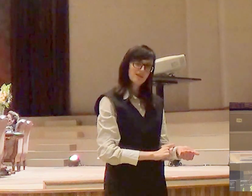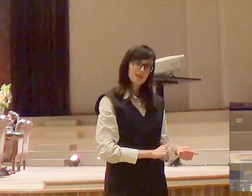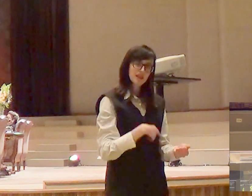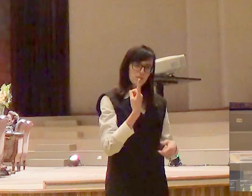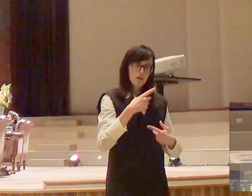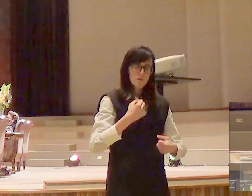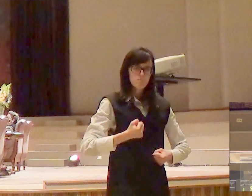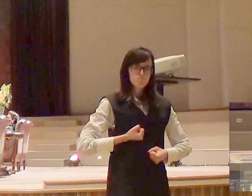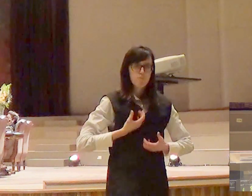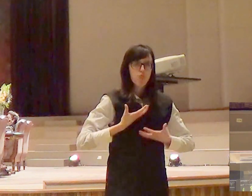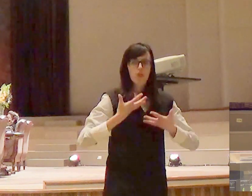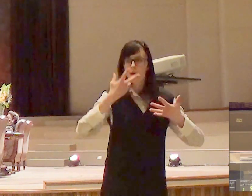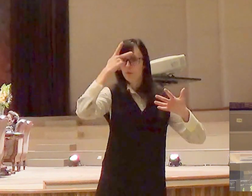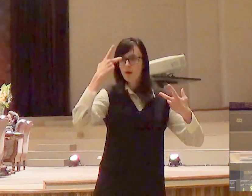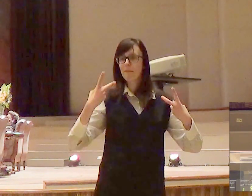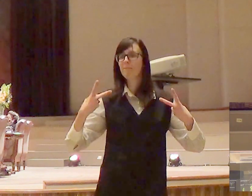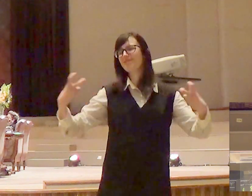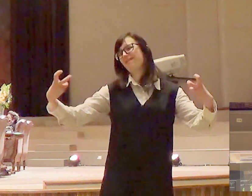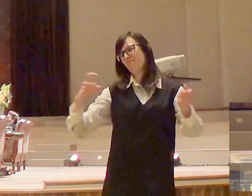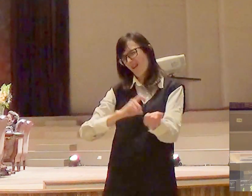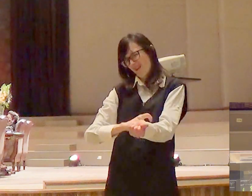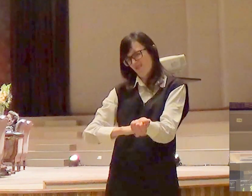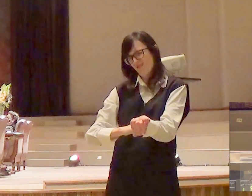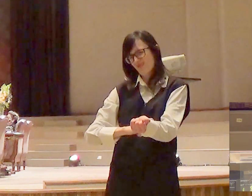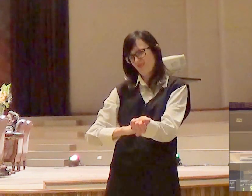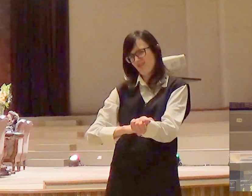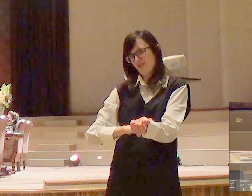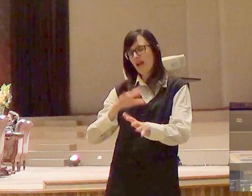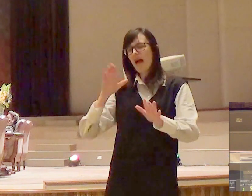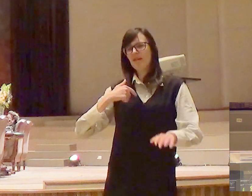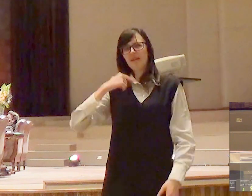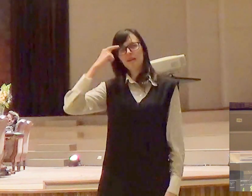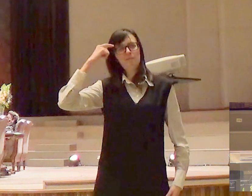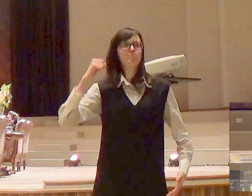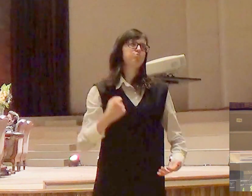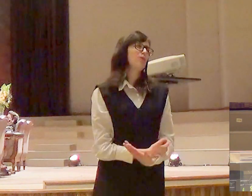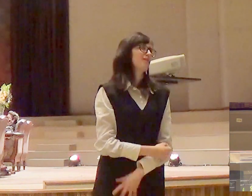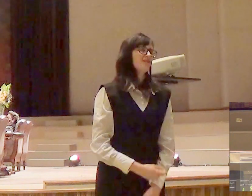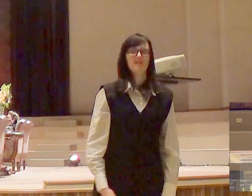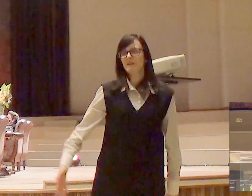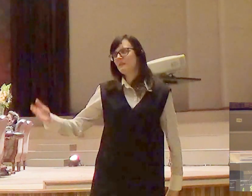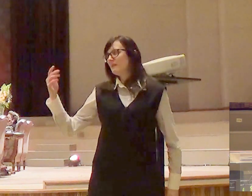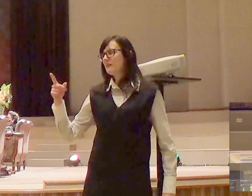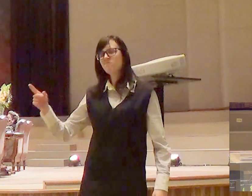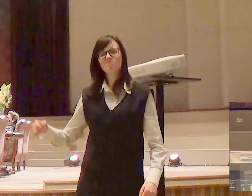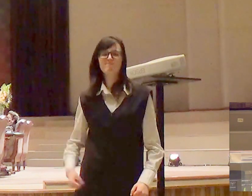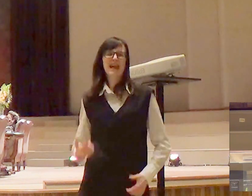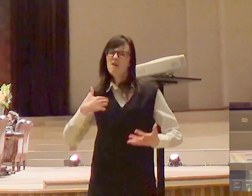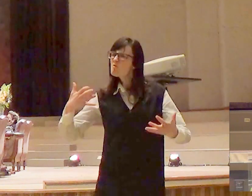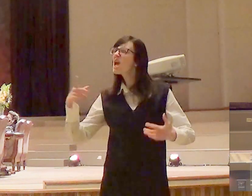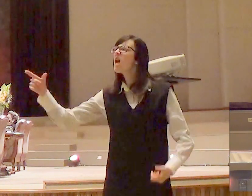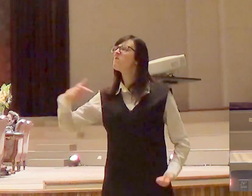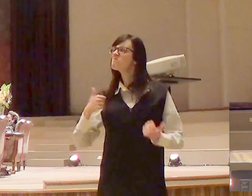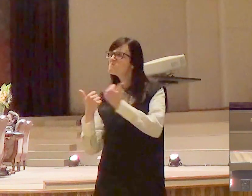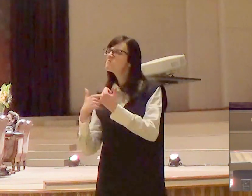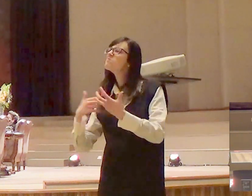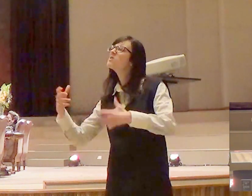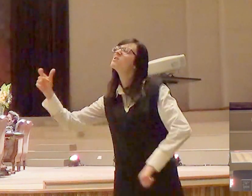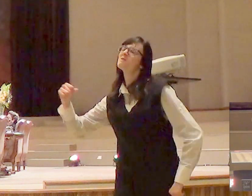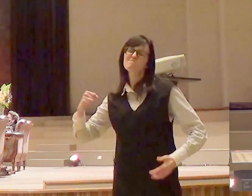coisas amargas, e a gente fica com aquele negócio na cabeça, e a ira sobe, e quando a gente parece que vai melhorando, a gente